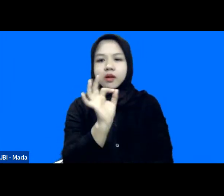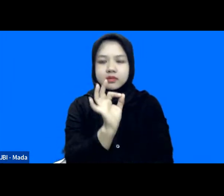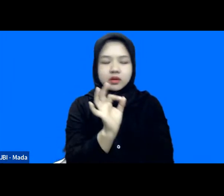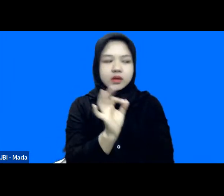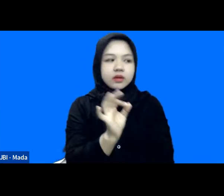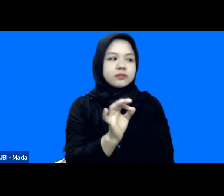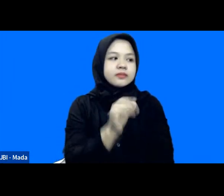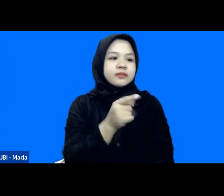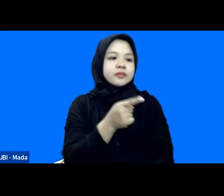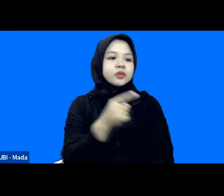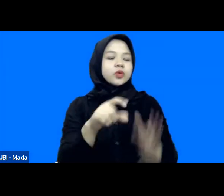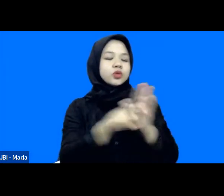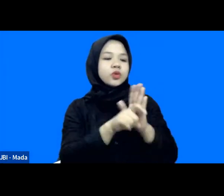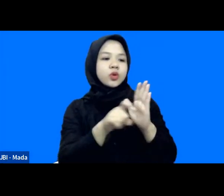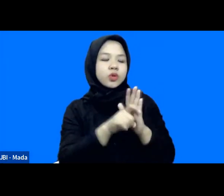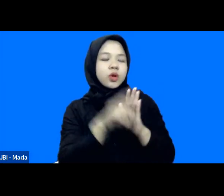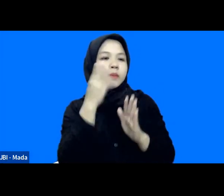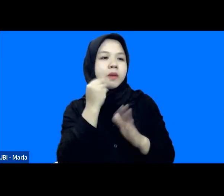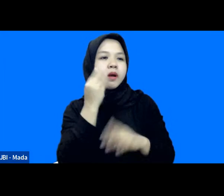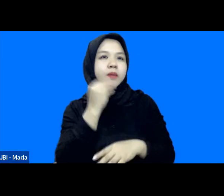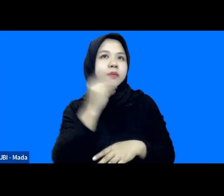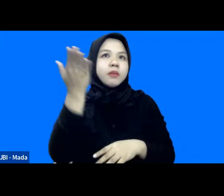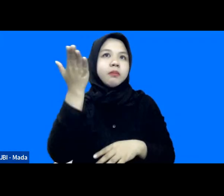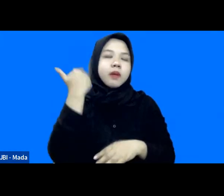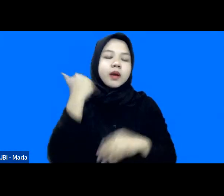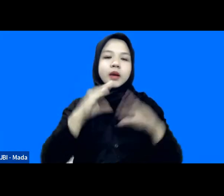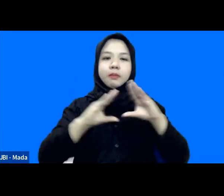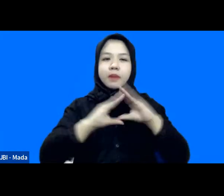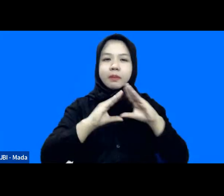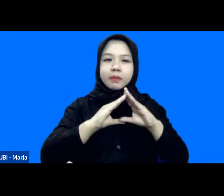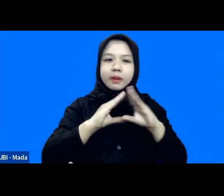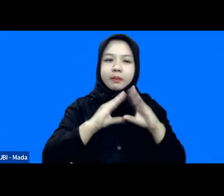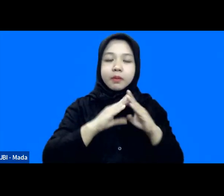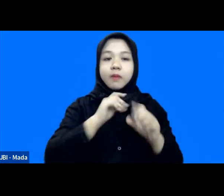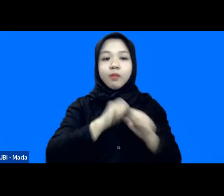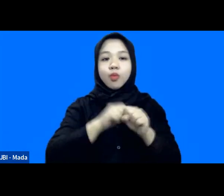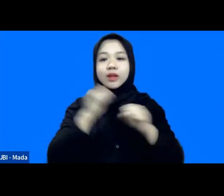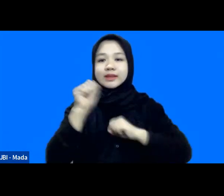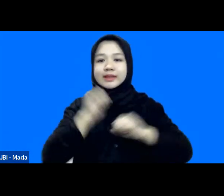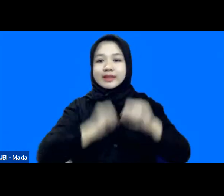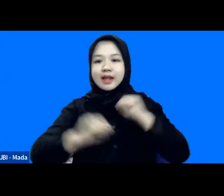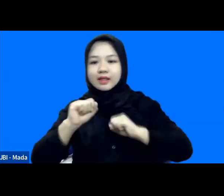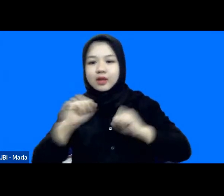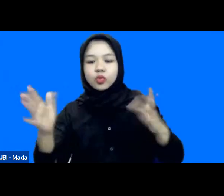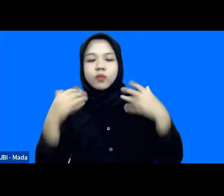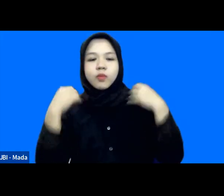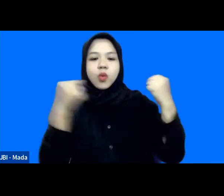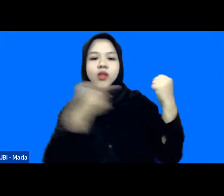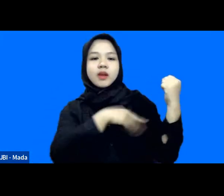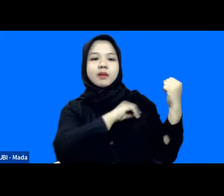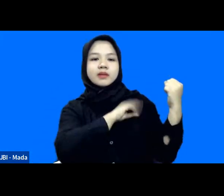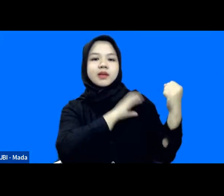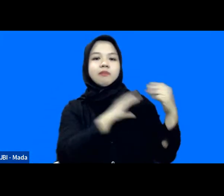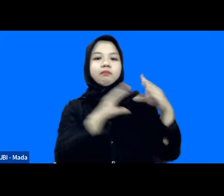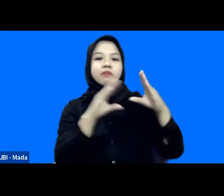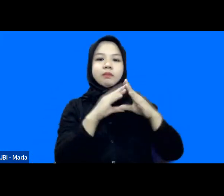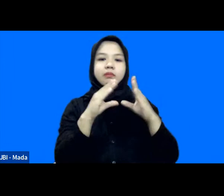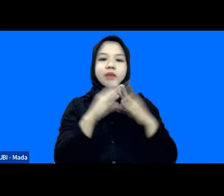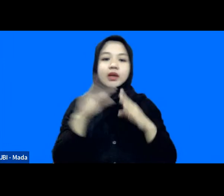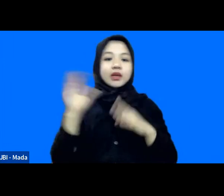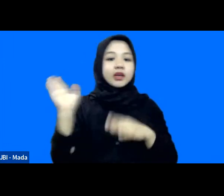contoh ya pengalaman kemarin BNPB itu kan buat kegiatan untuk penguatan kapasitas BPBD seluruh